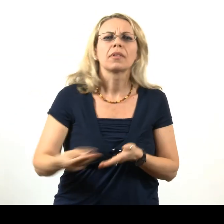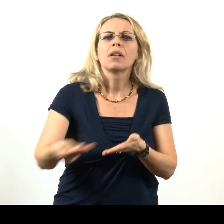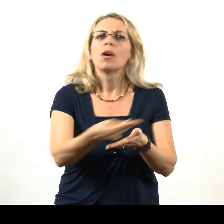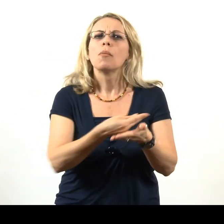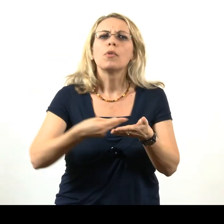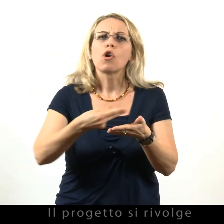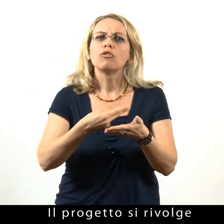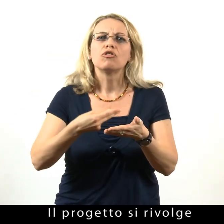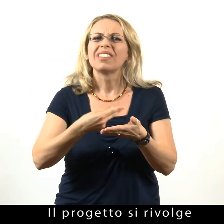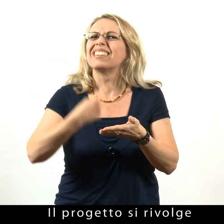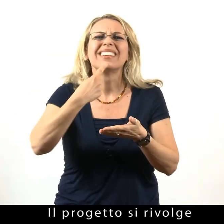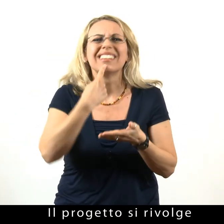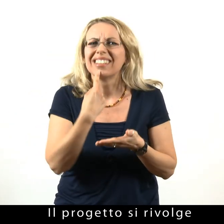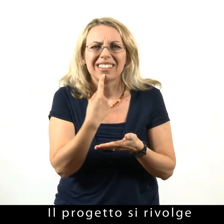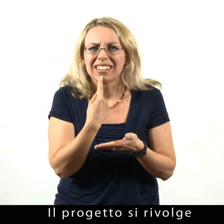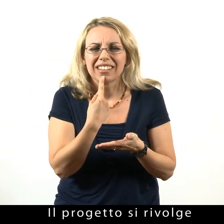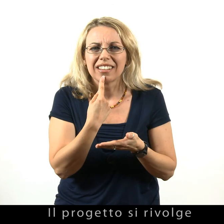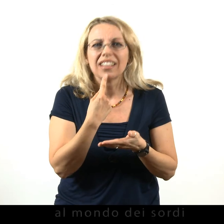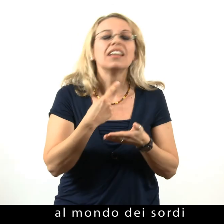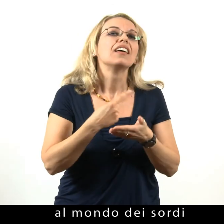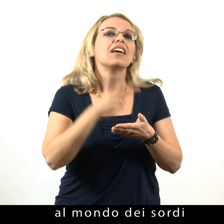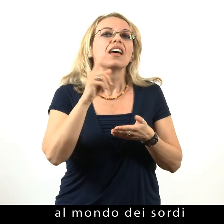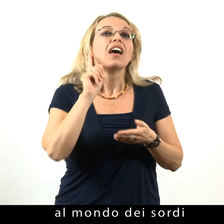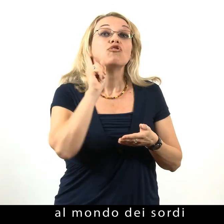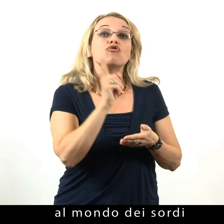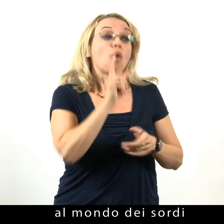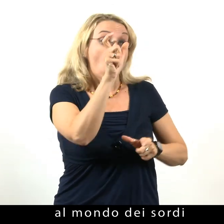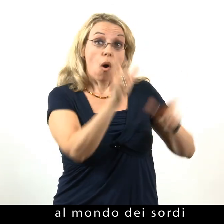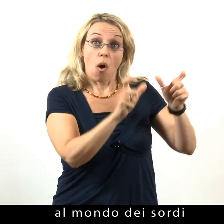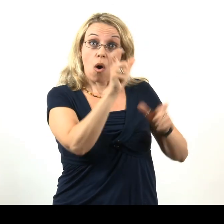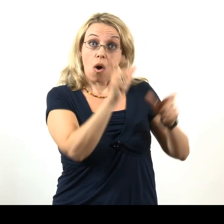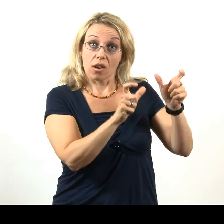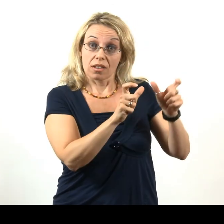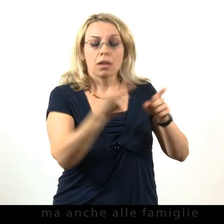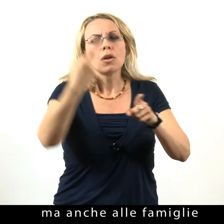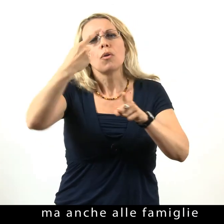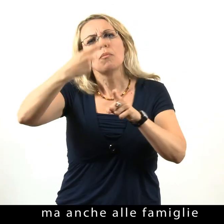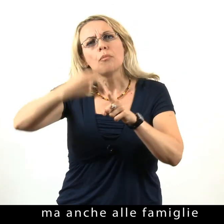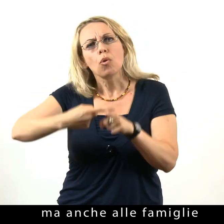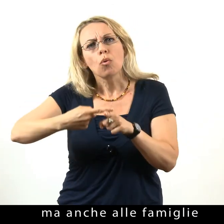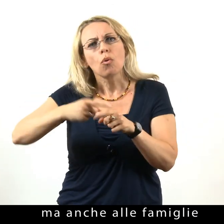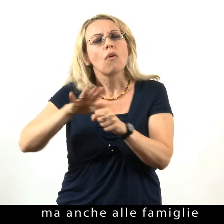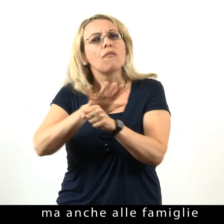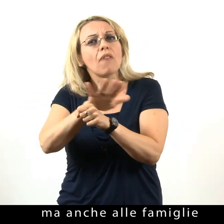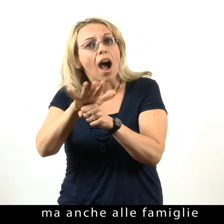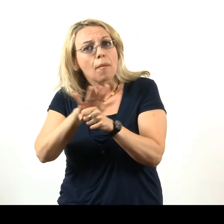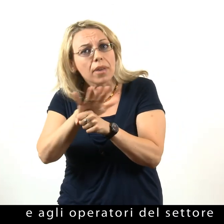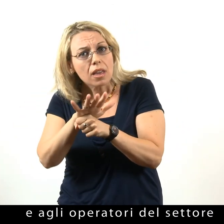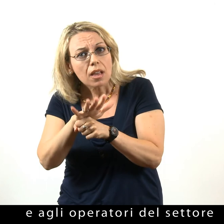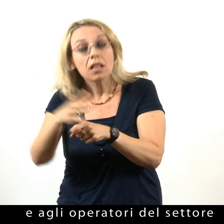Il progetto si rivolge al mondo dei sordi, ma anche alle famiglie e agli operatori